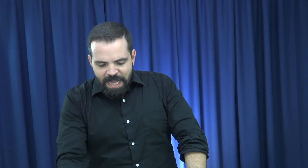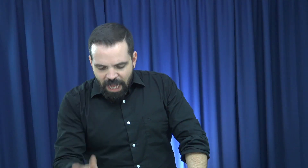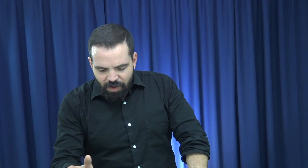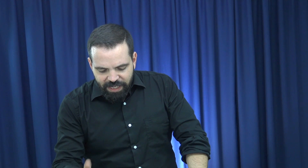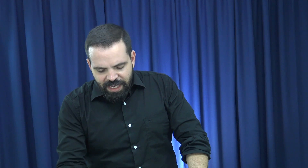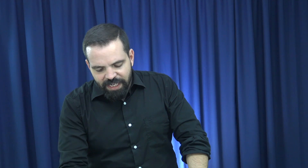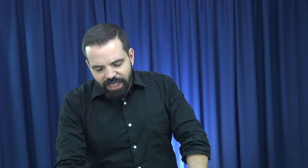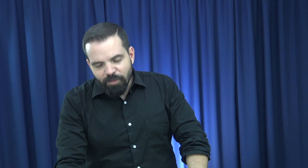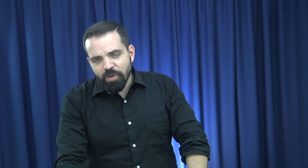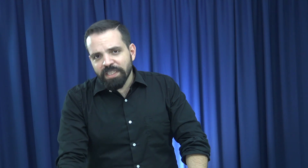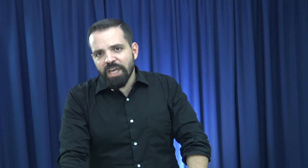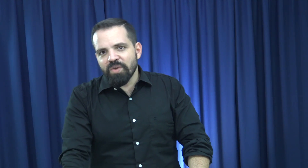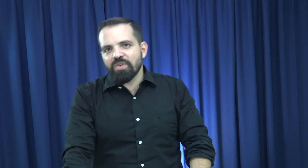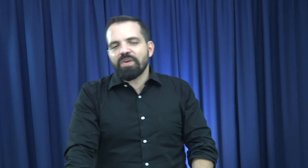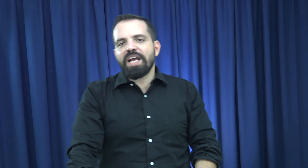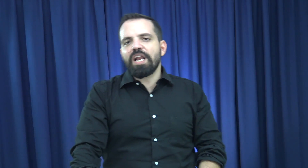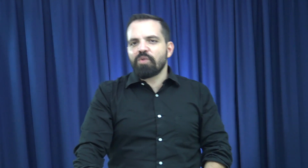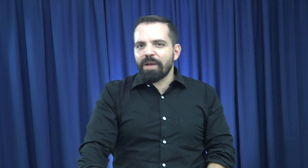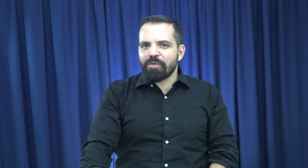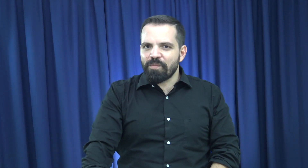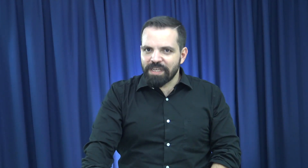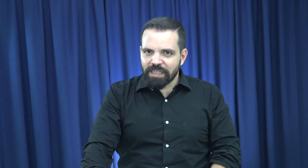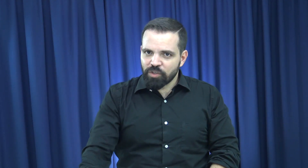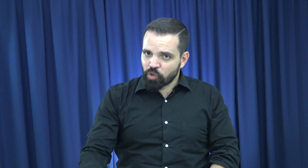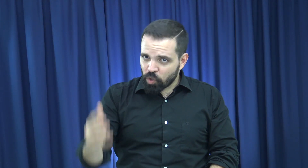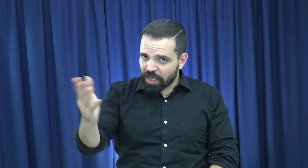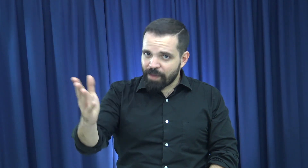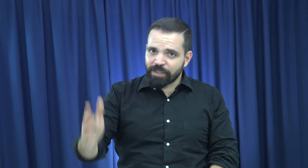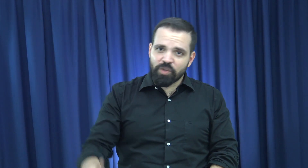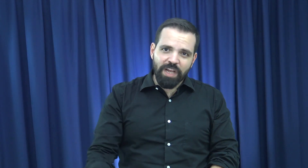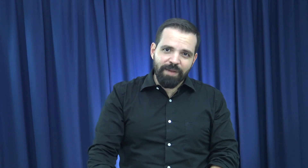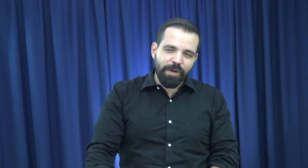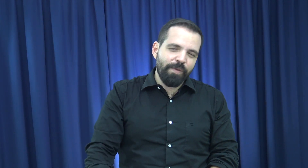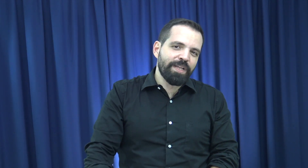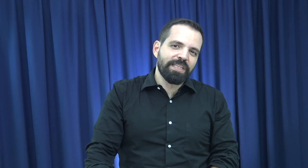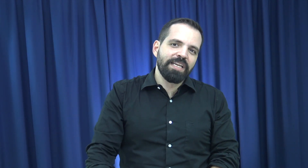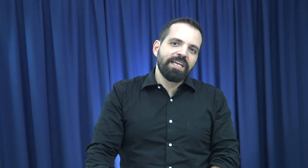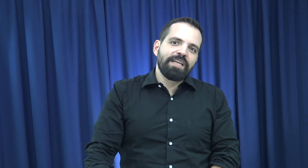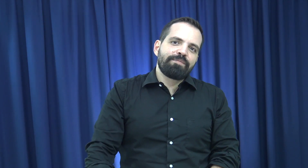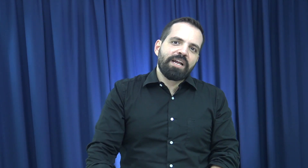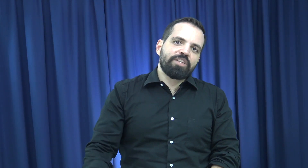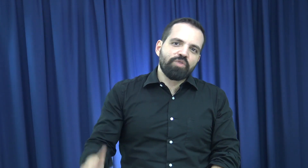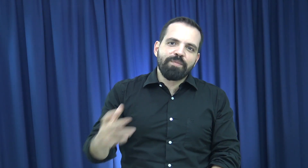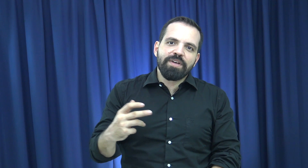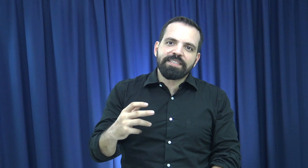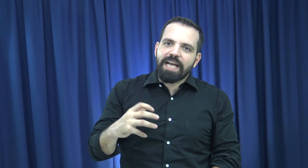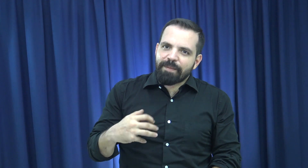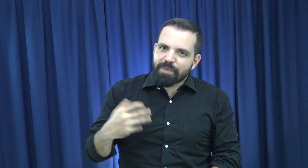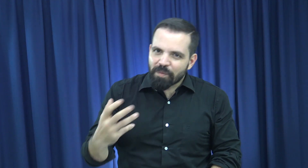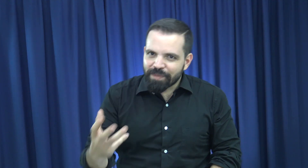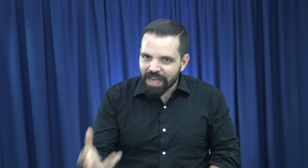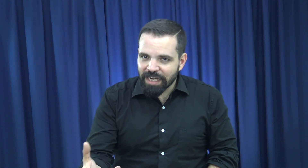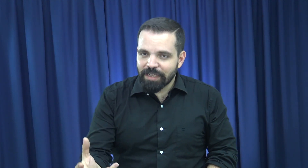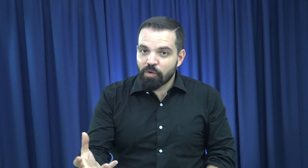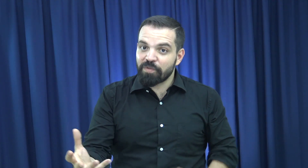Ahora, aquí en el Salmo 91 hay algunas promesas y yo solo quería mencionarlas brevemente para que tú te puedas apropiar o